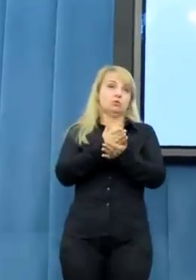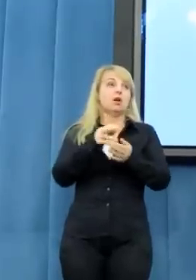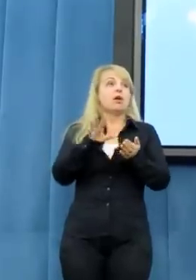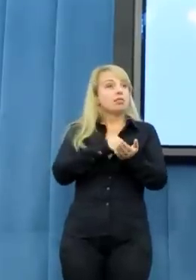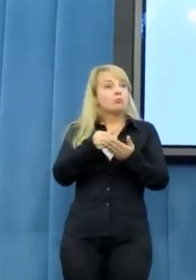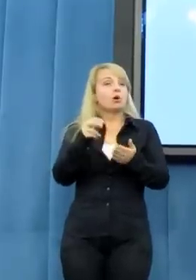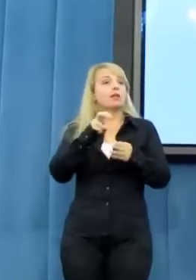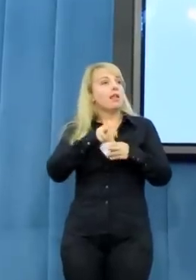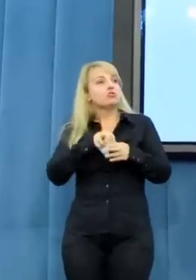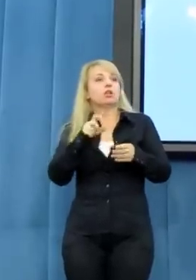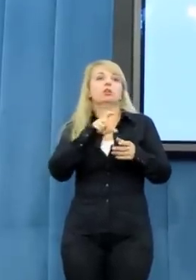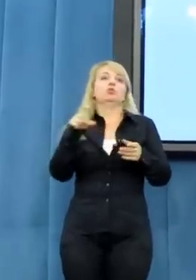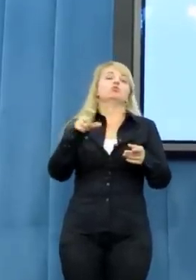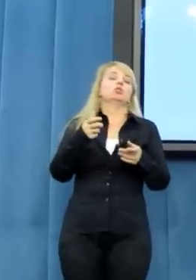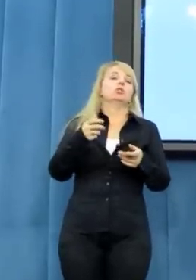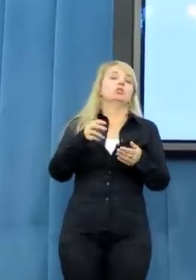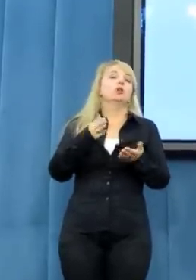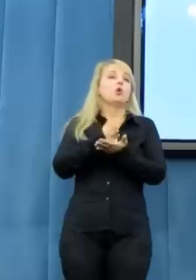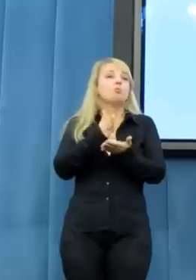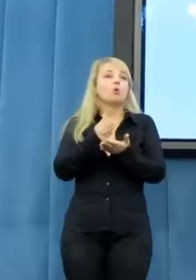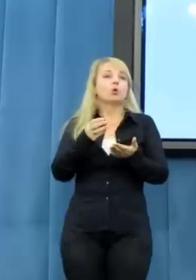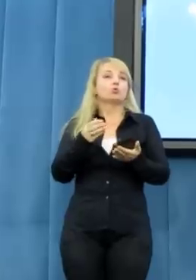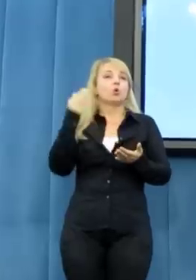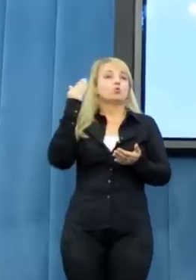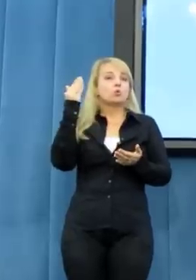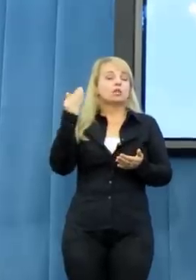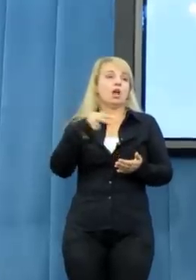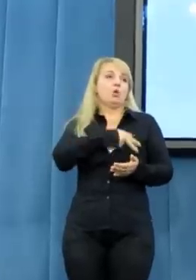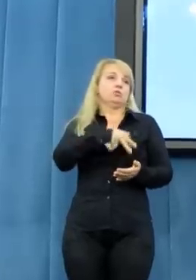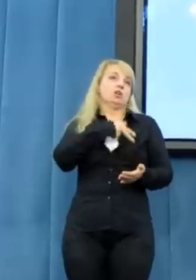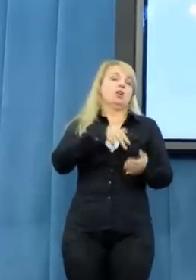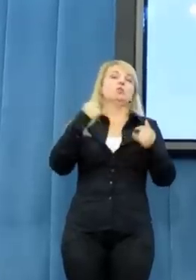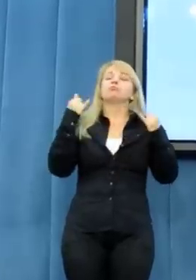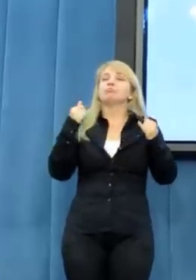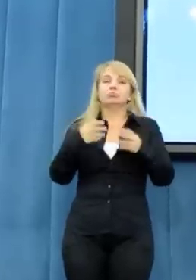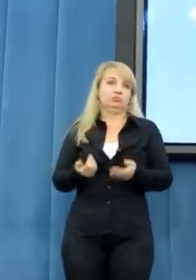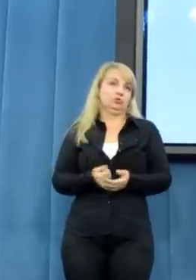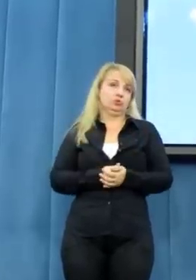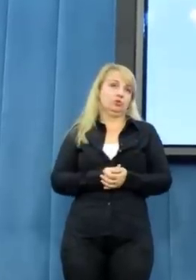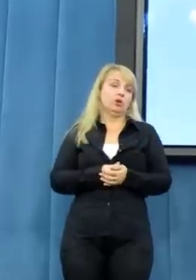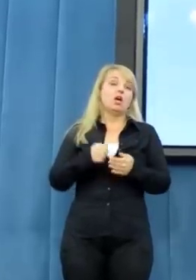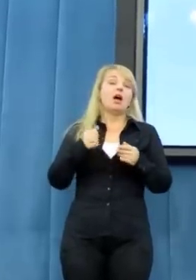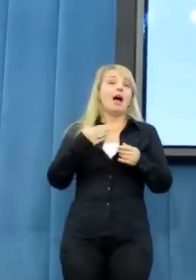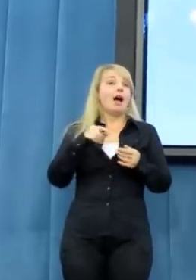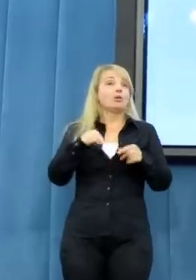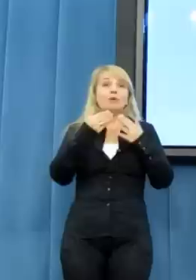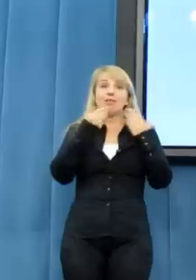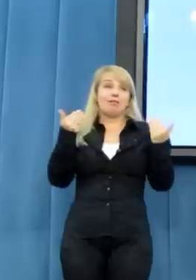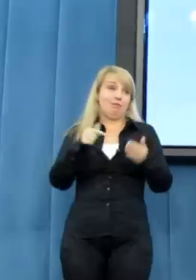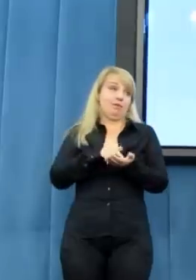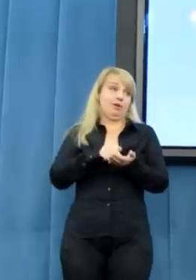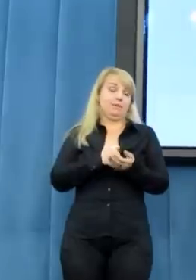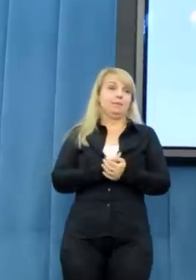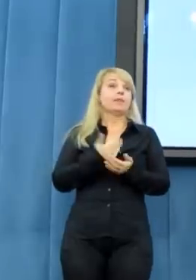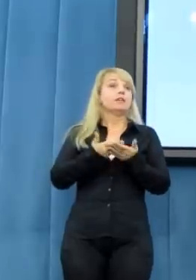leczeniu, czy pomoc socjalną, czy innego typu, przede wszystkim medyczną. A nic